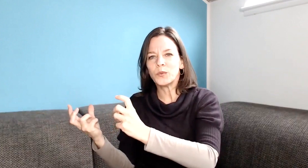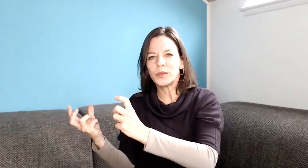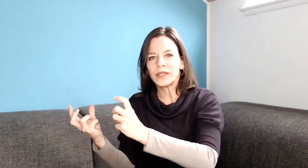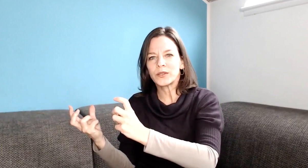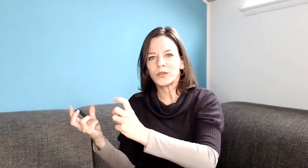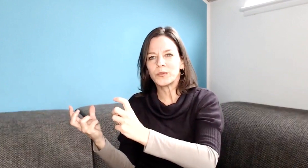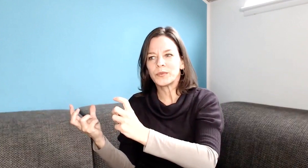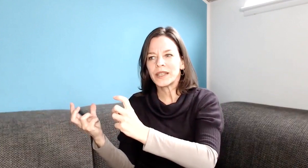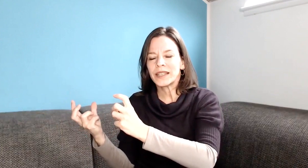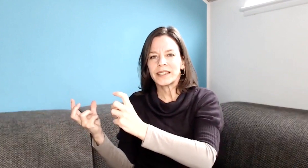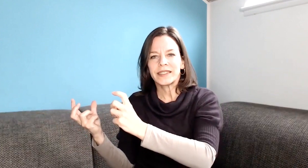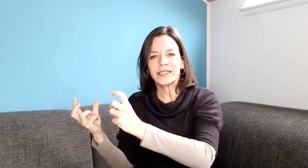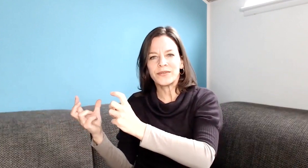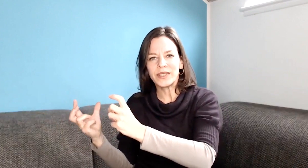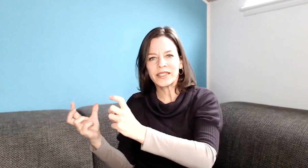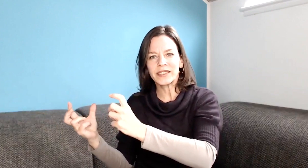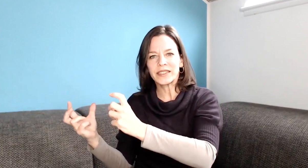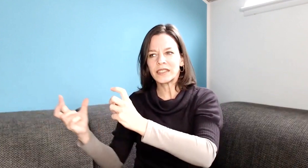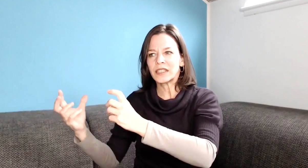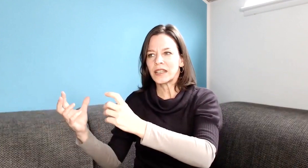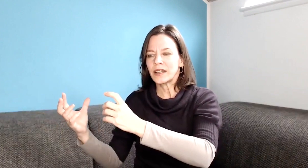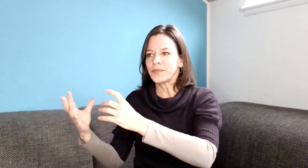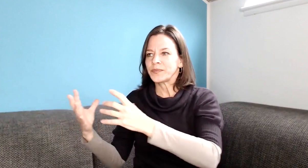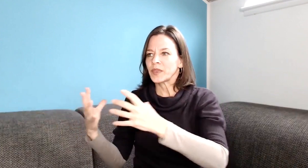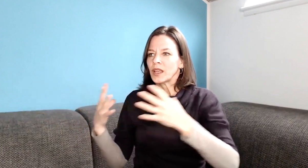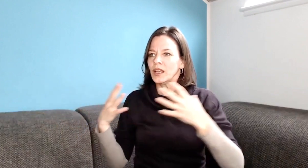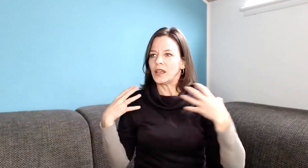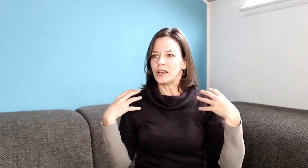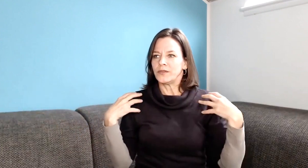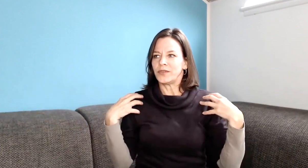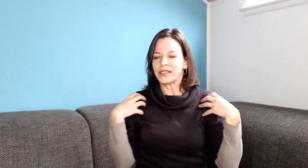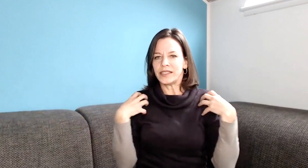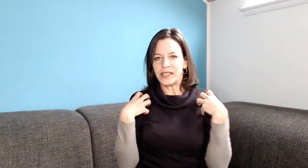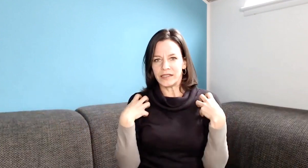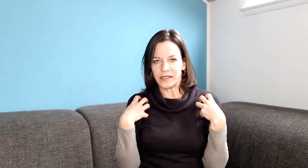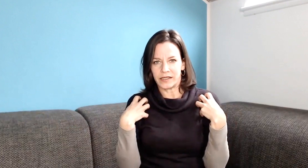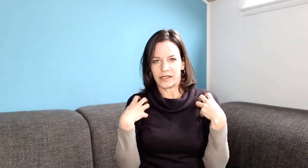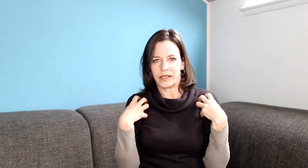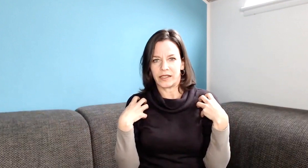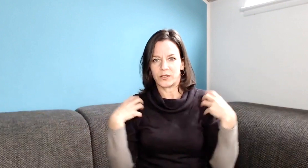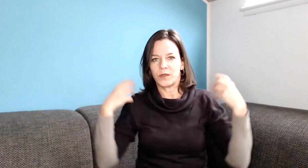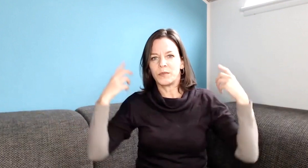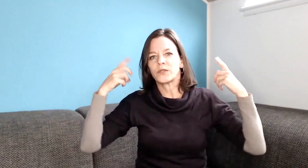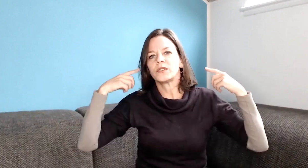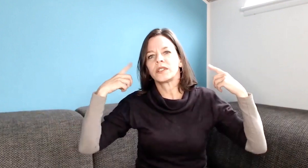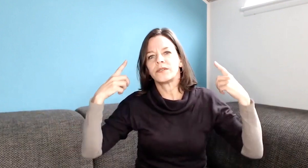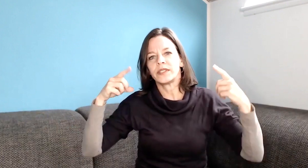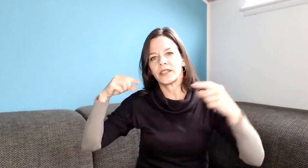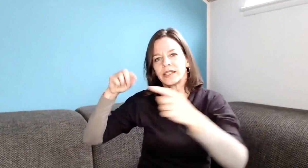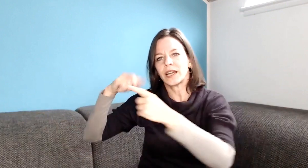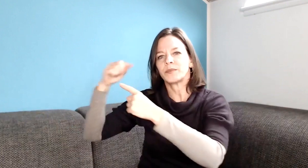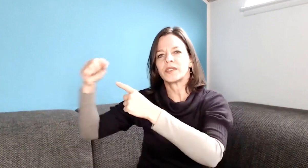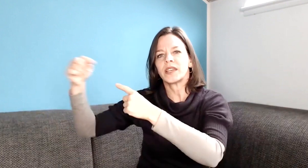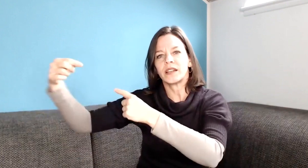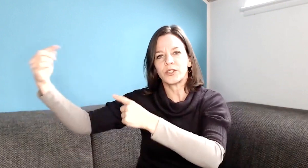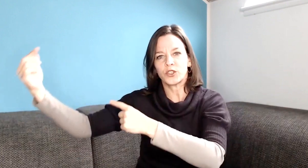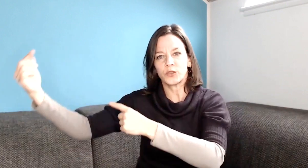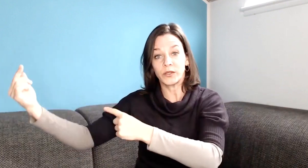unbedingt um das Wissen, was sie in sich trägt, sondern mehr so diese Gewissheit, ich habe das ja alles schon mal